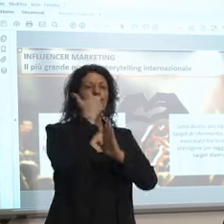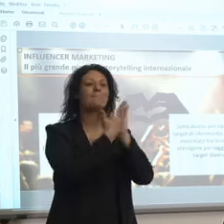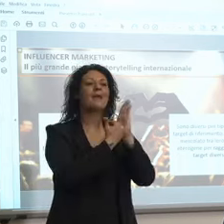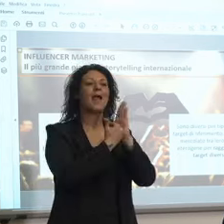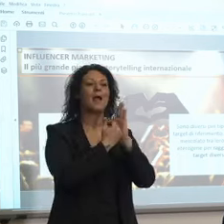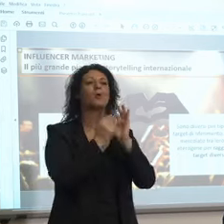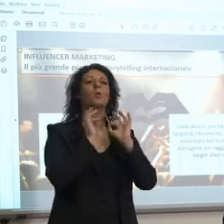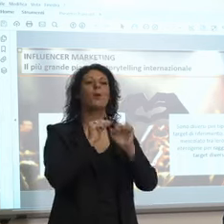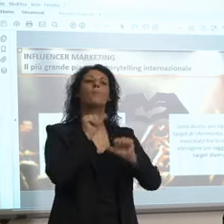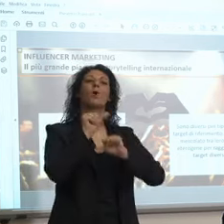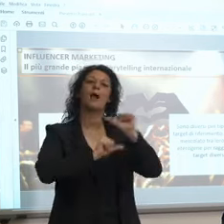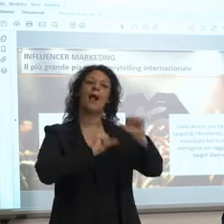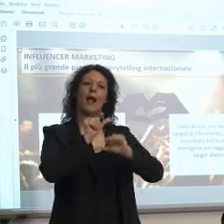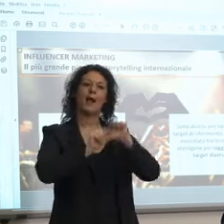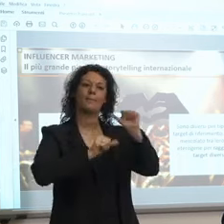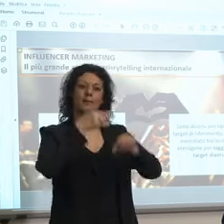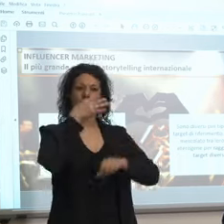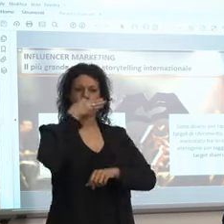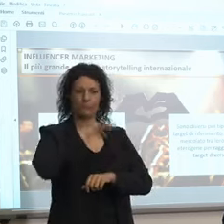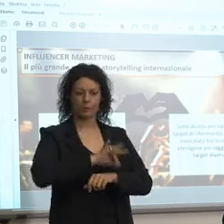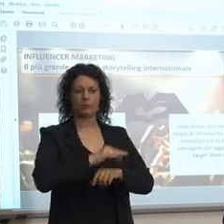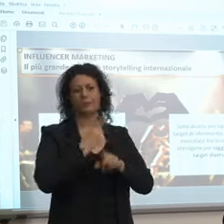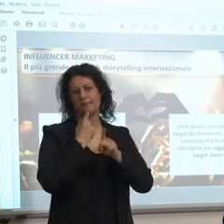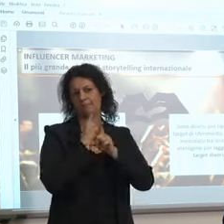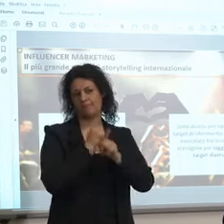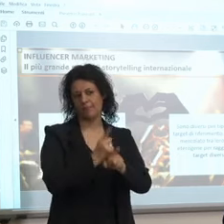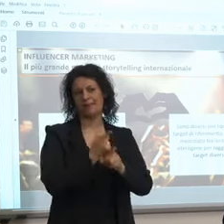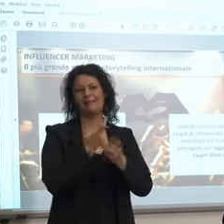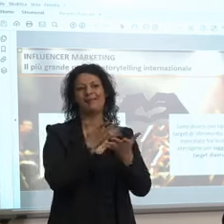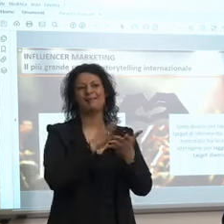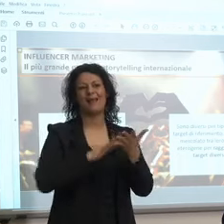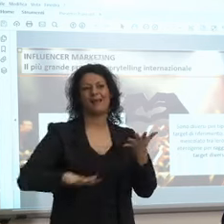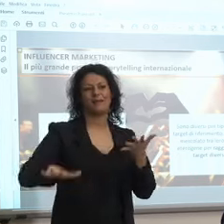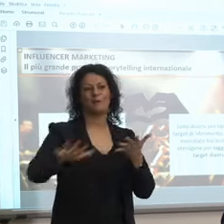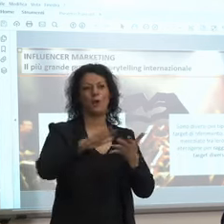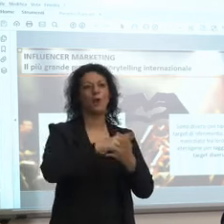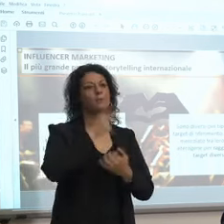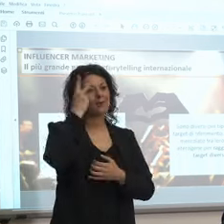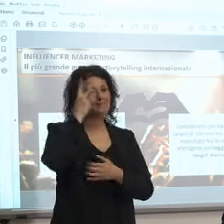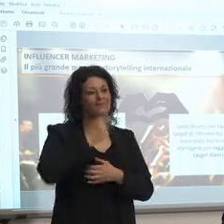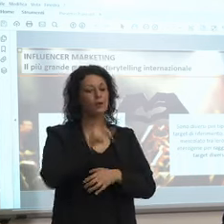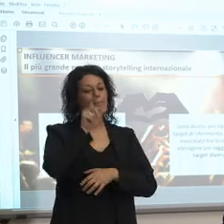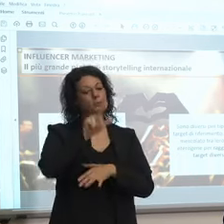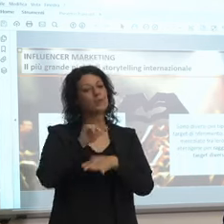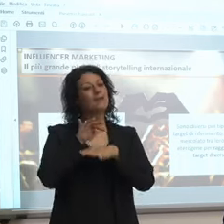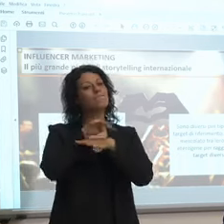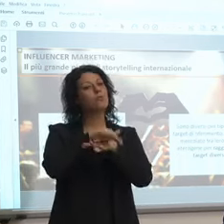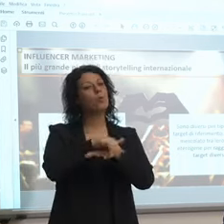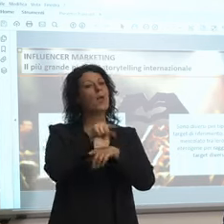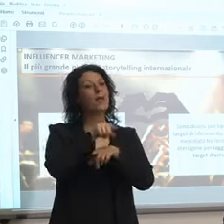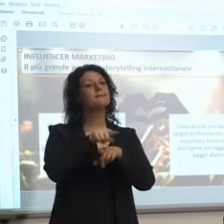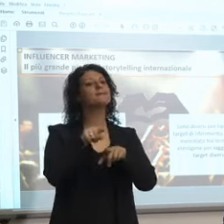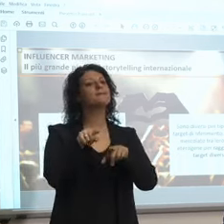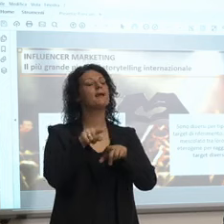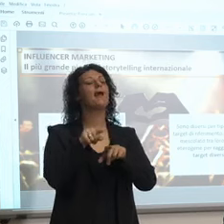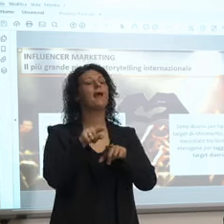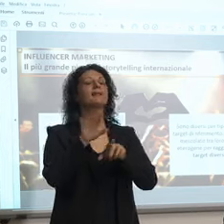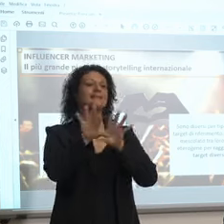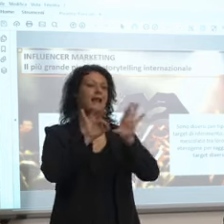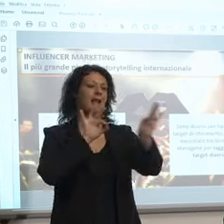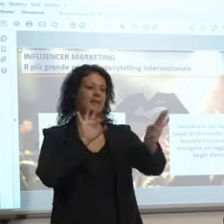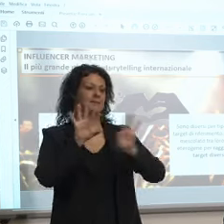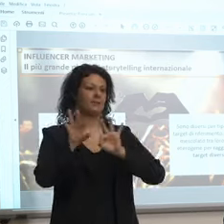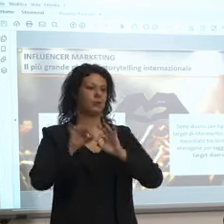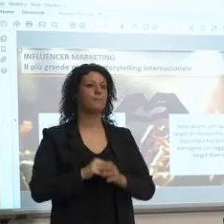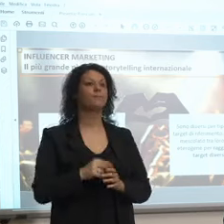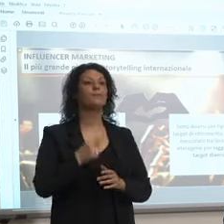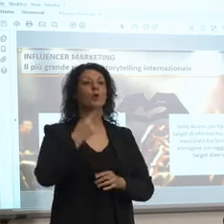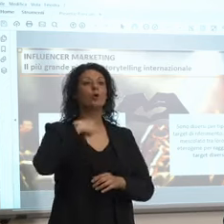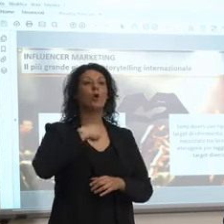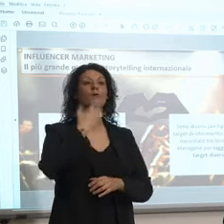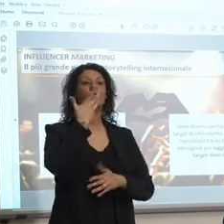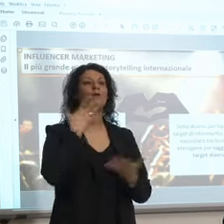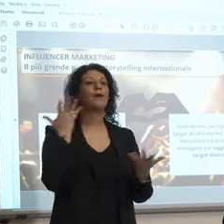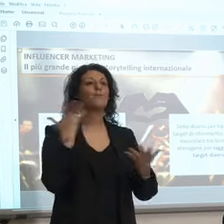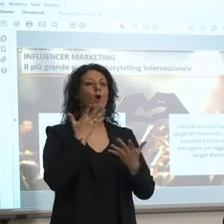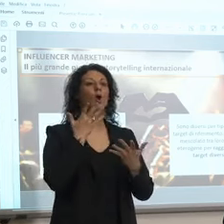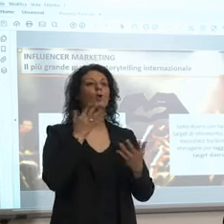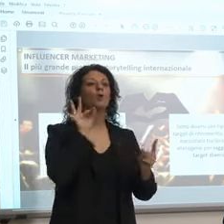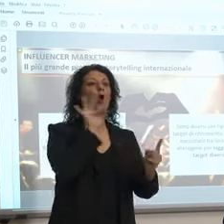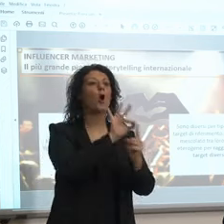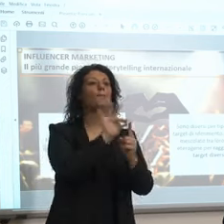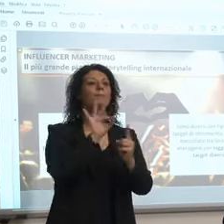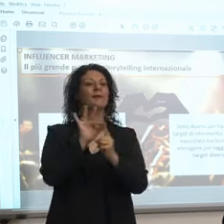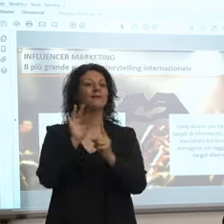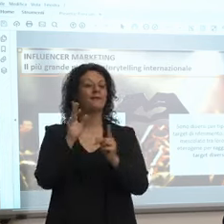dal territorio comunque sono influencer selezionati raggiungeremo tutti i target come dicevo quindi target